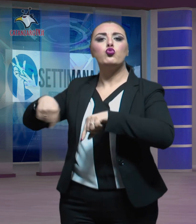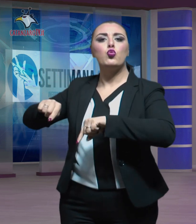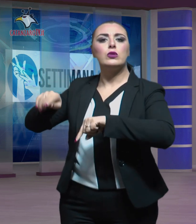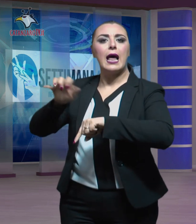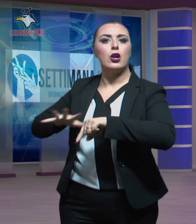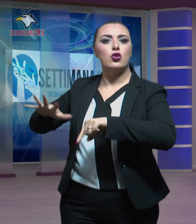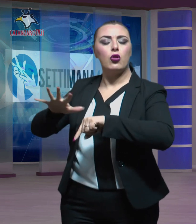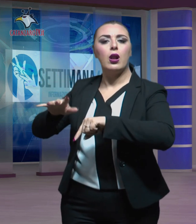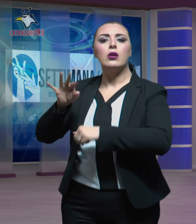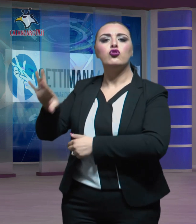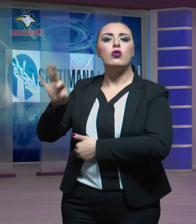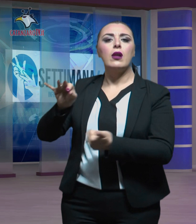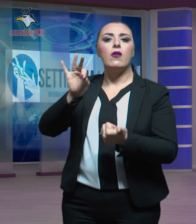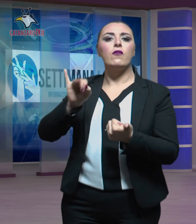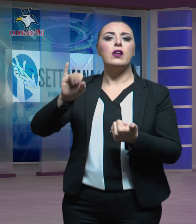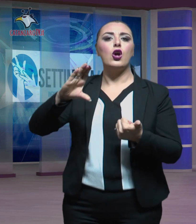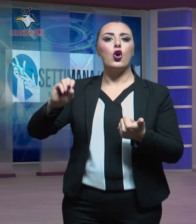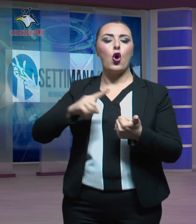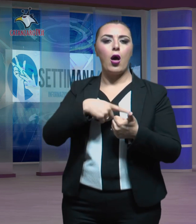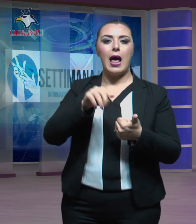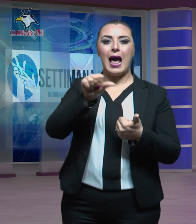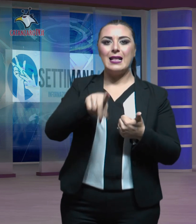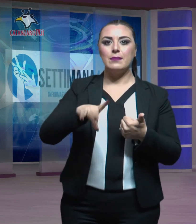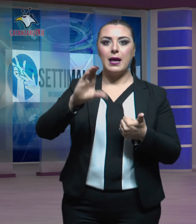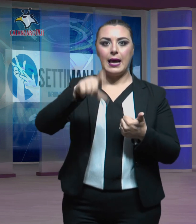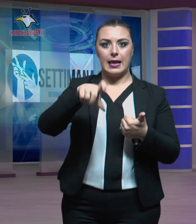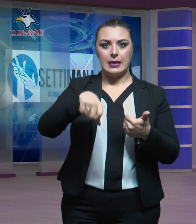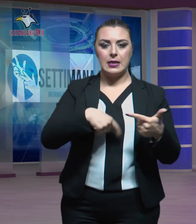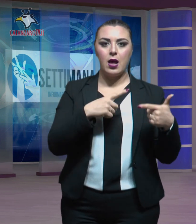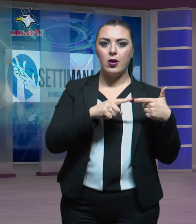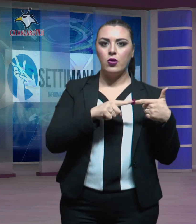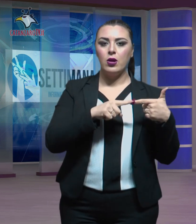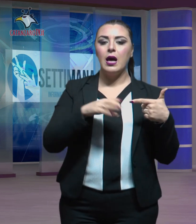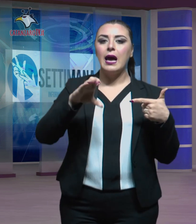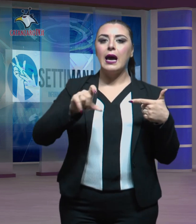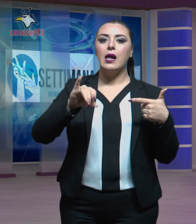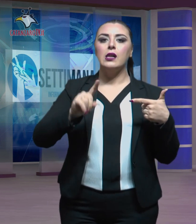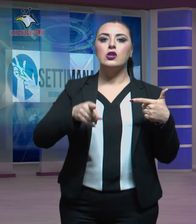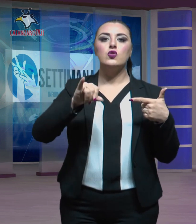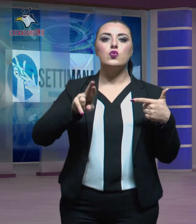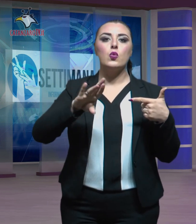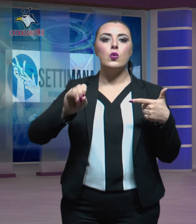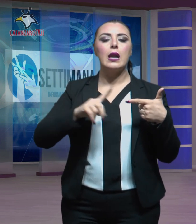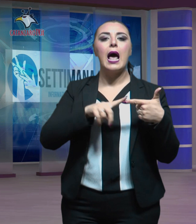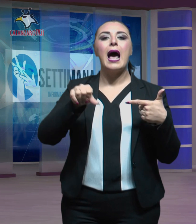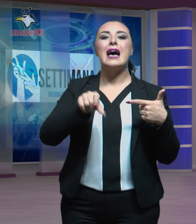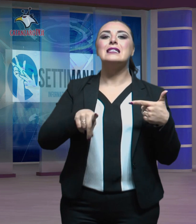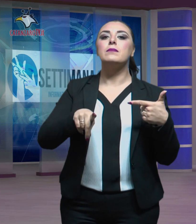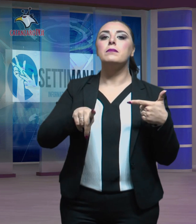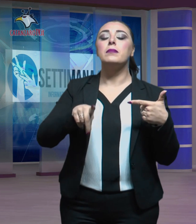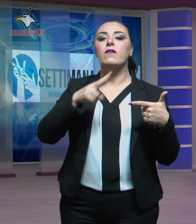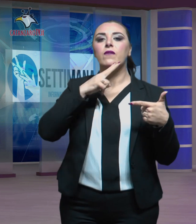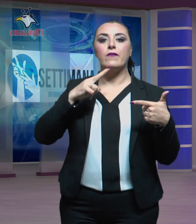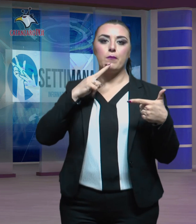Fico all'Asp di Catanzaro, Caligiuri all'Asp di